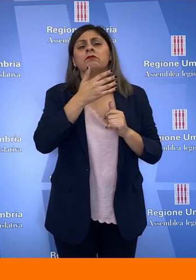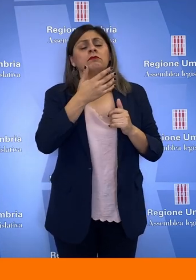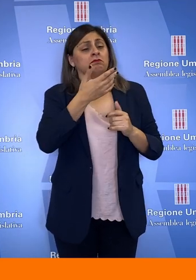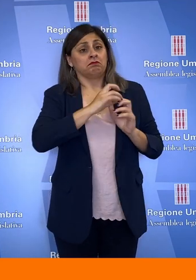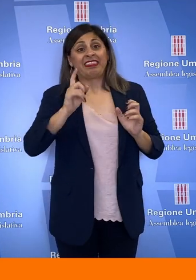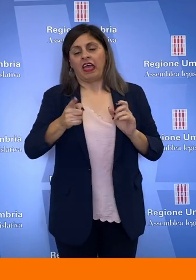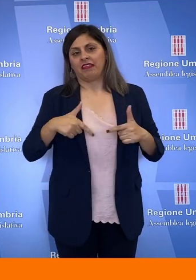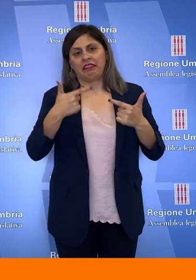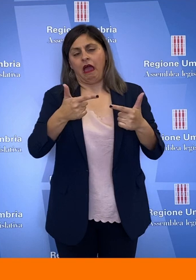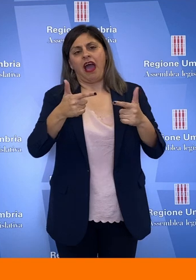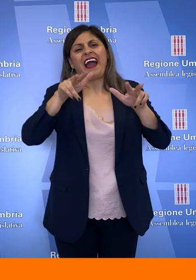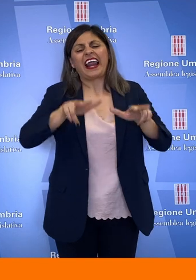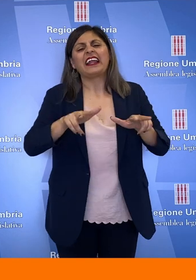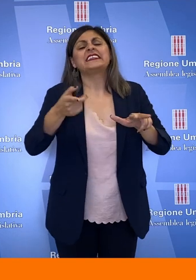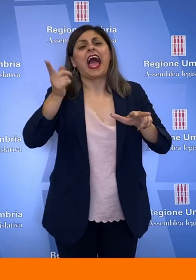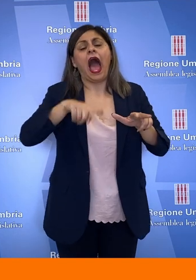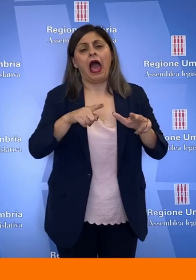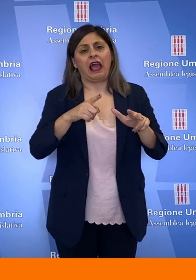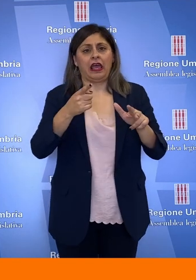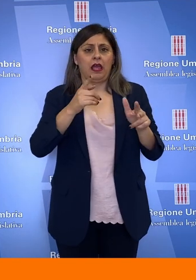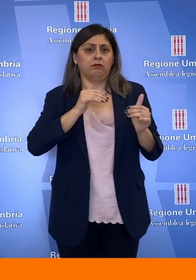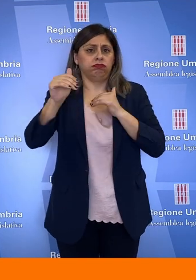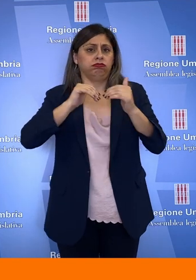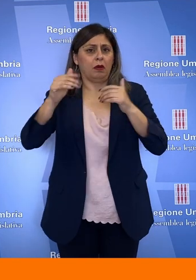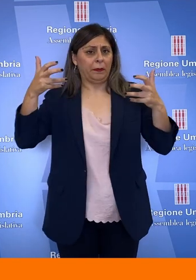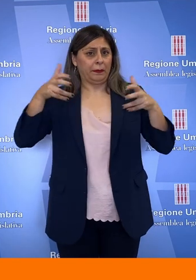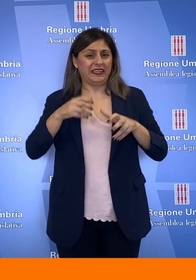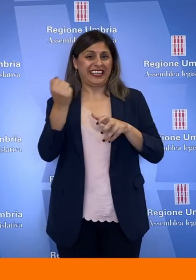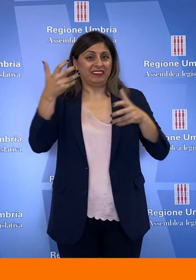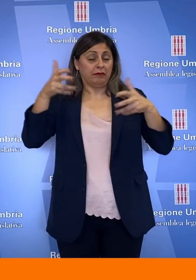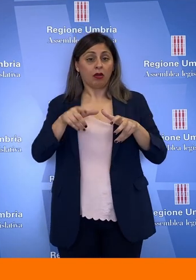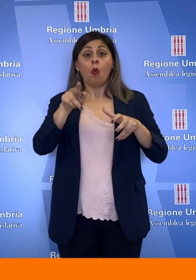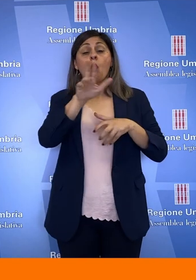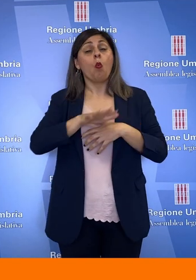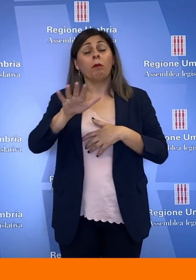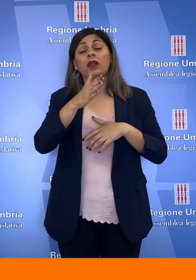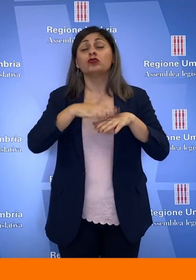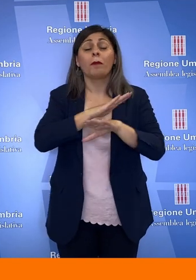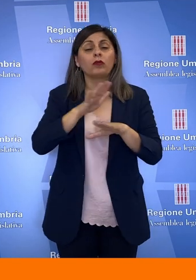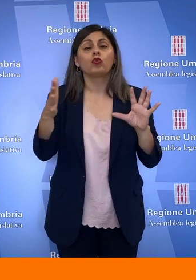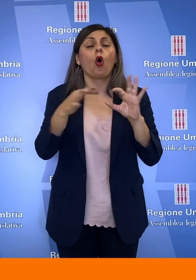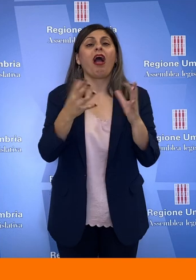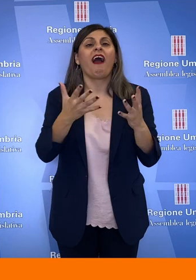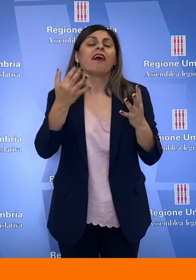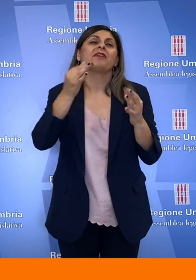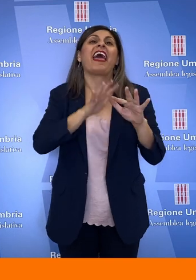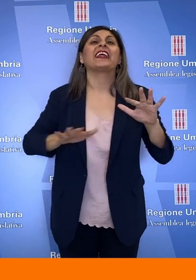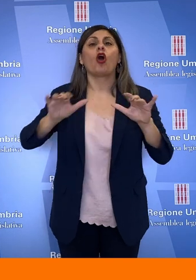servizi anche quelli a bassa intensità che in Umbria rappresentano una realtà legata soprattutto alla conformazione del territorio.